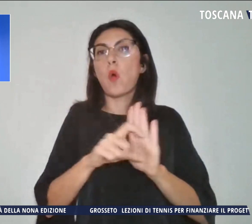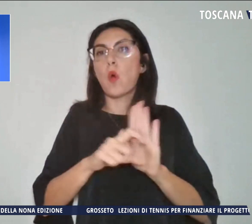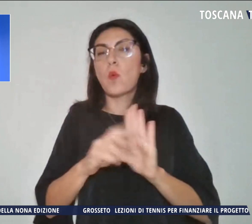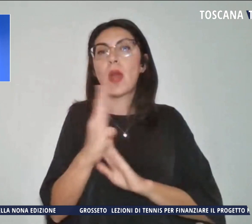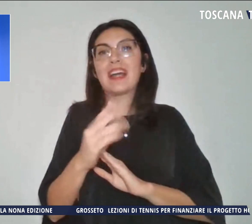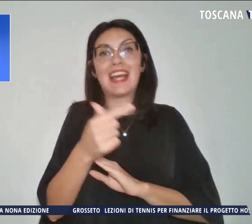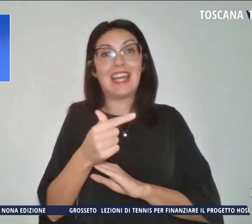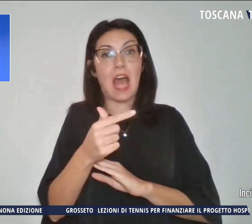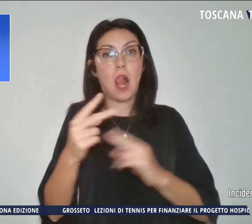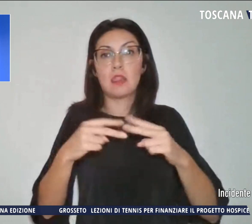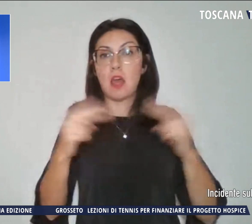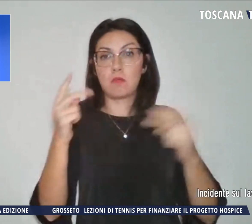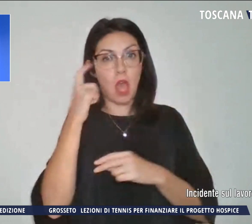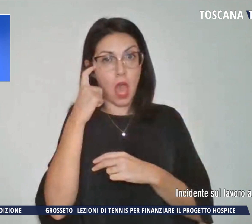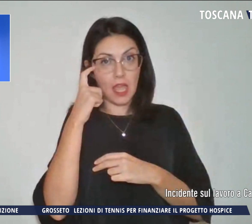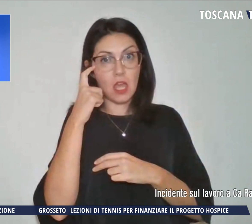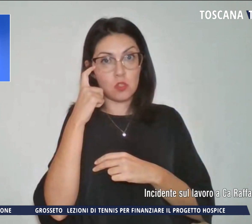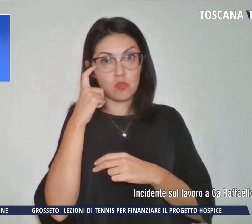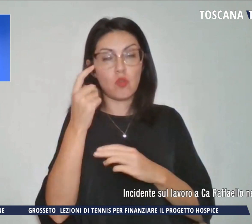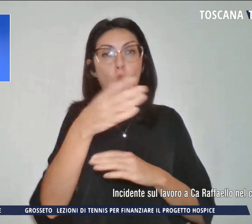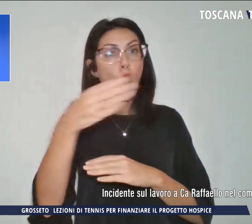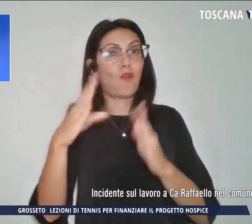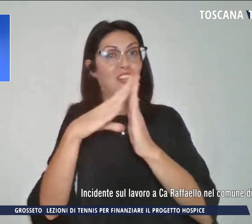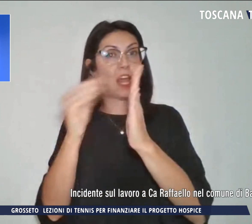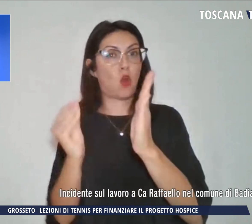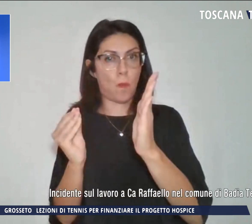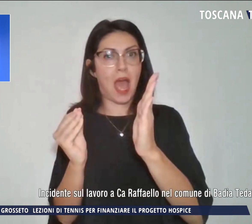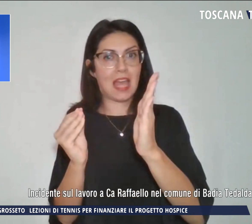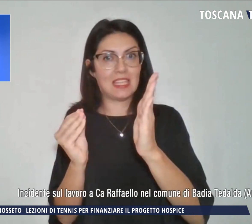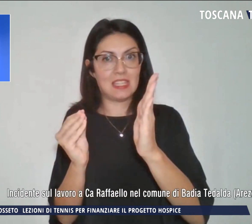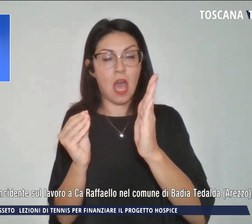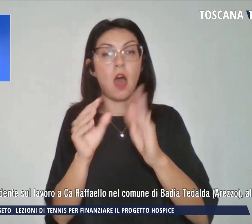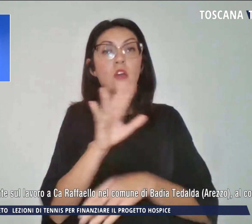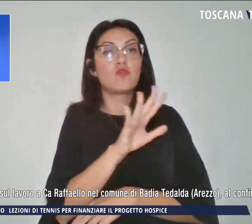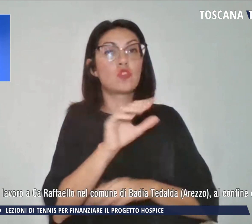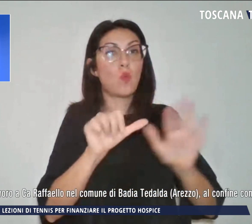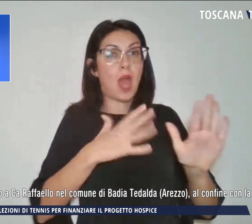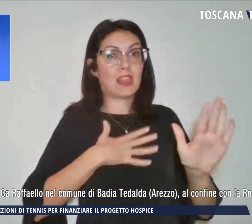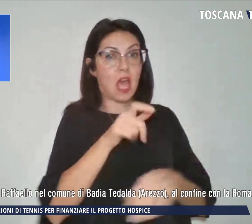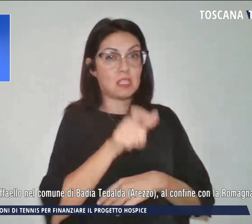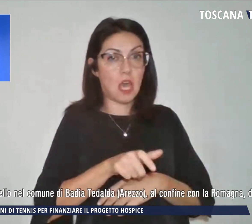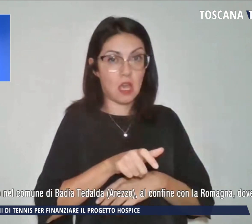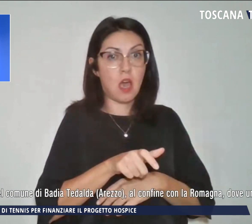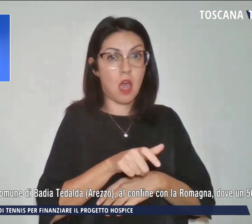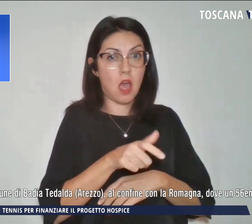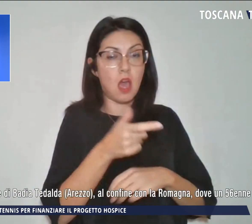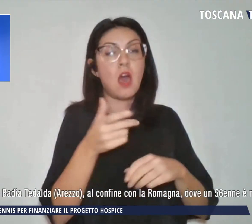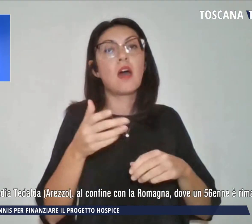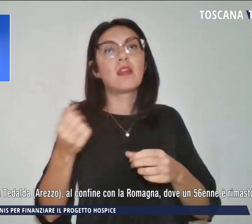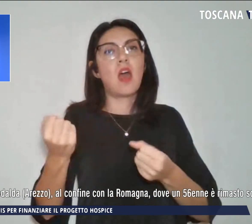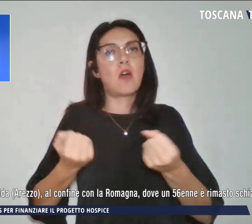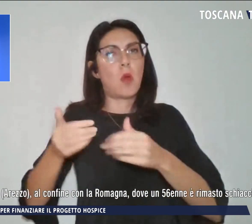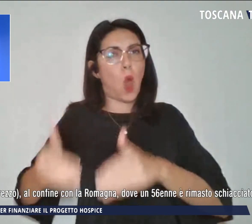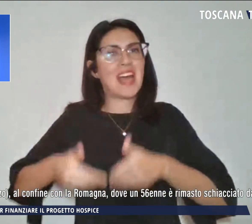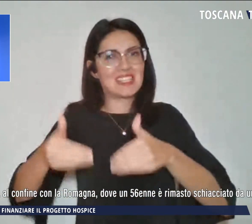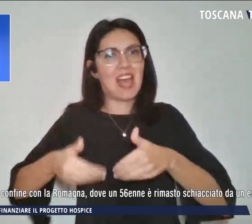al confine con la Romagna dove un 56enne è rimasto schiacciato da un escavatore che